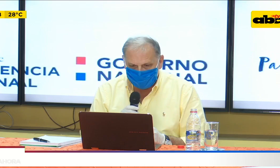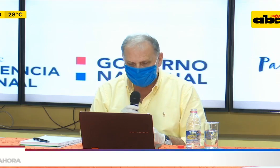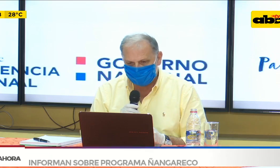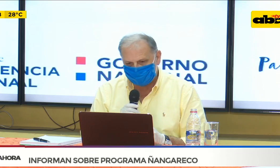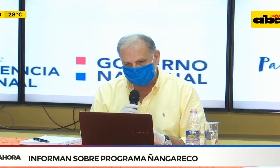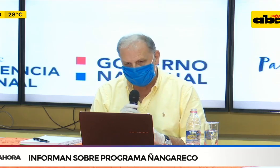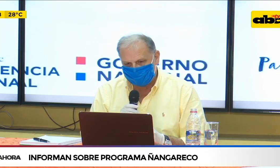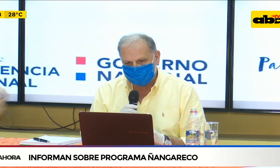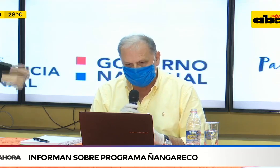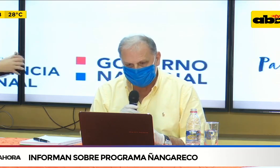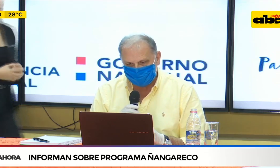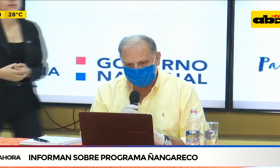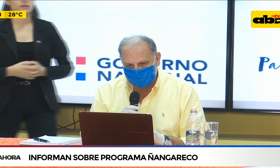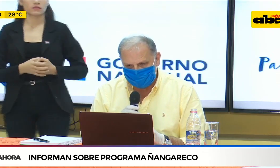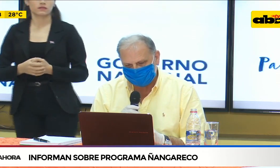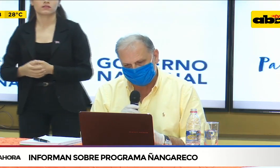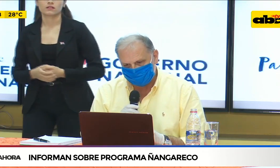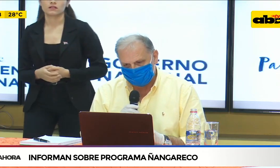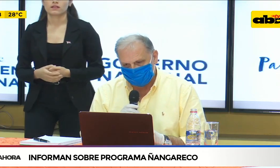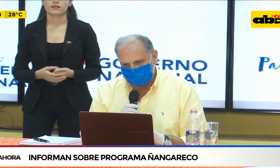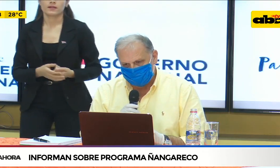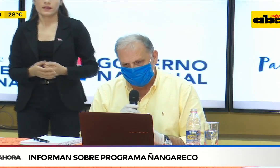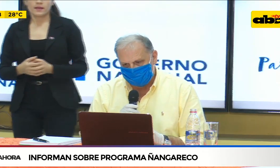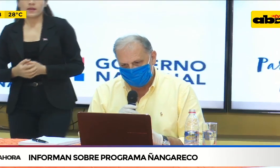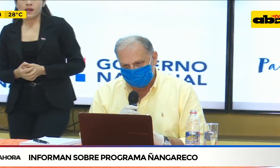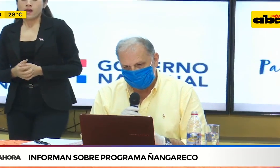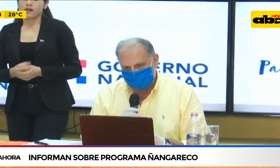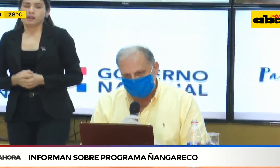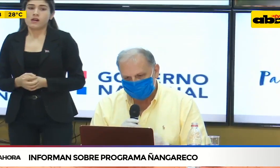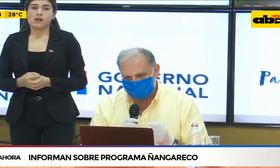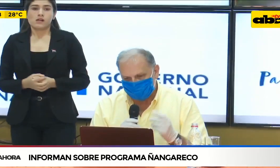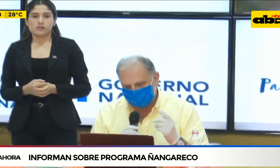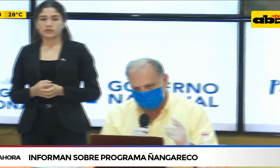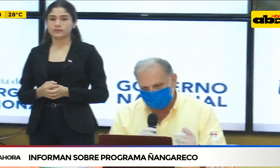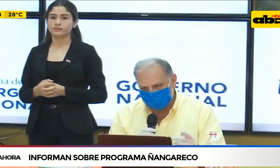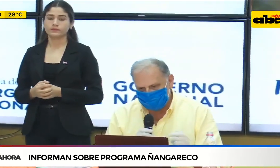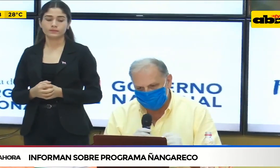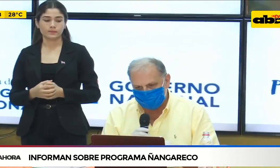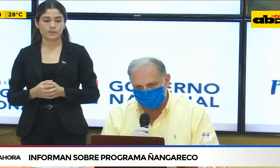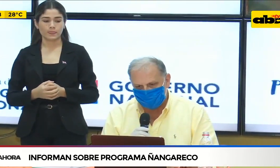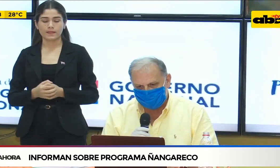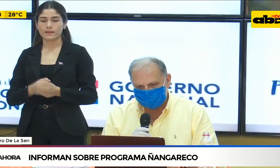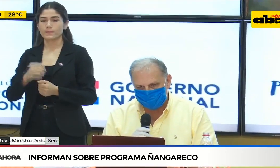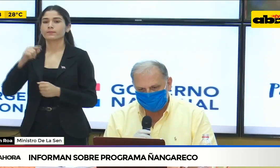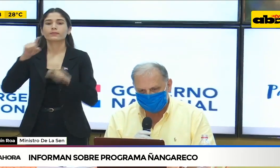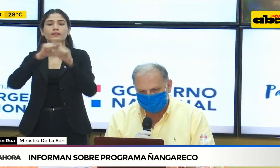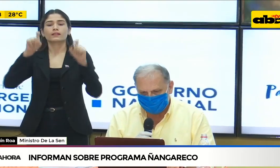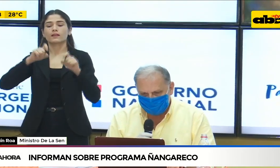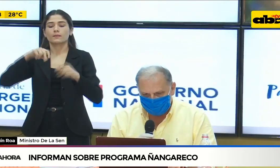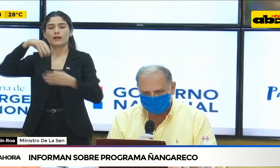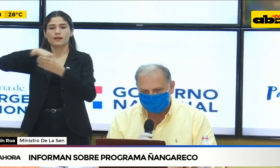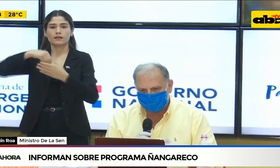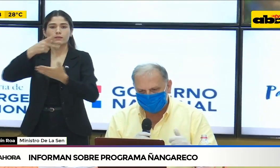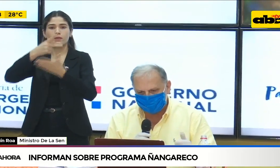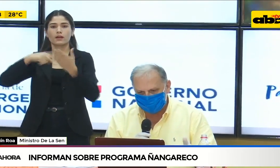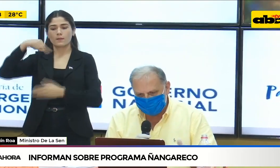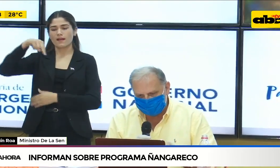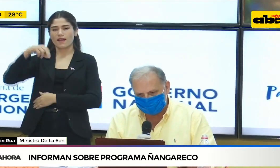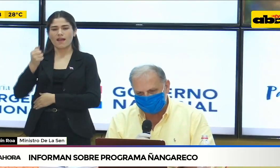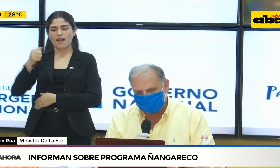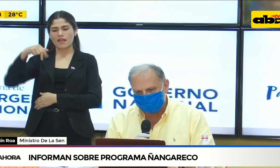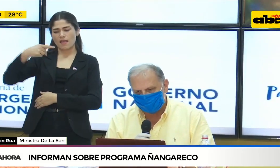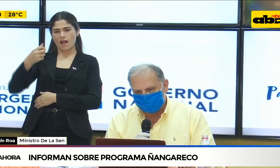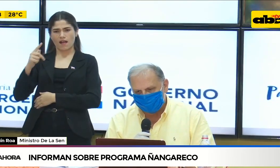llegado al Alto Paraguay, a la zona de Fuerte Olimpo, a la zona de Carmelo Peralta, Puerto